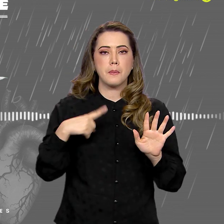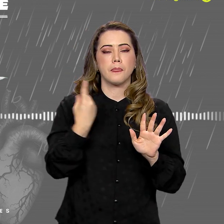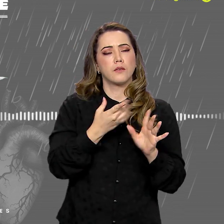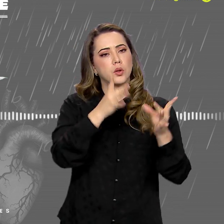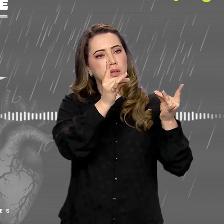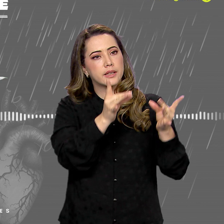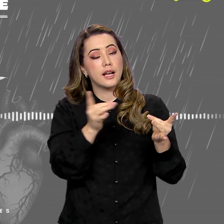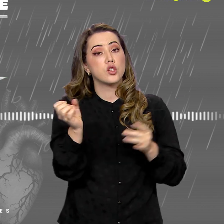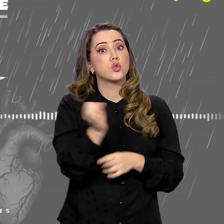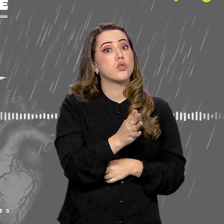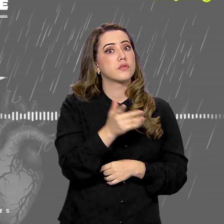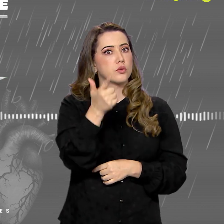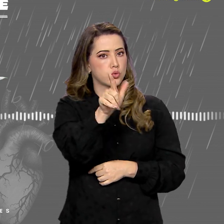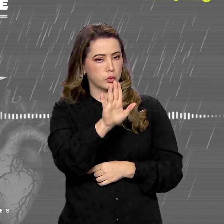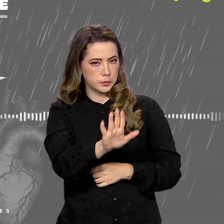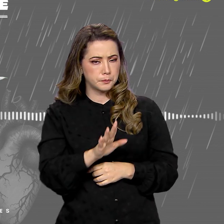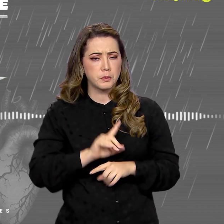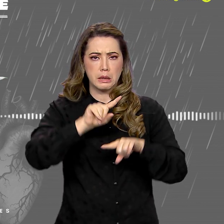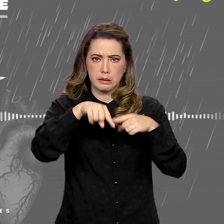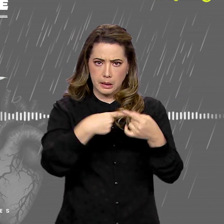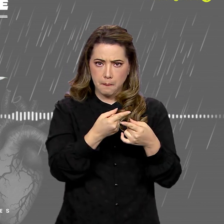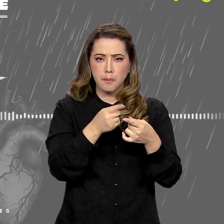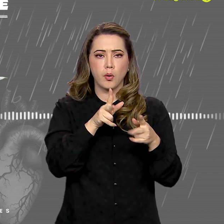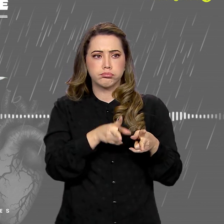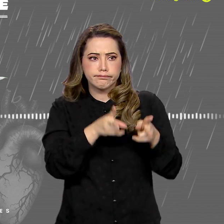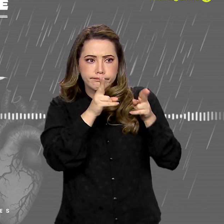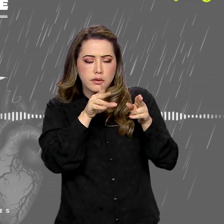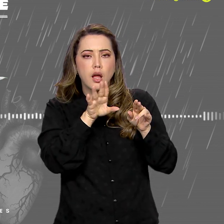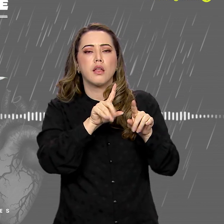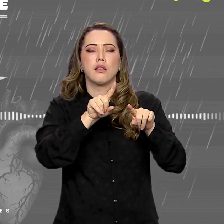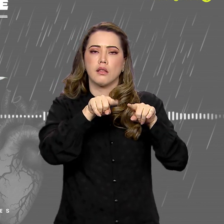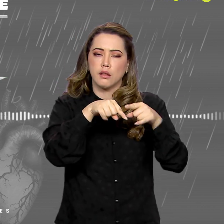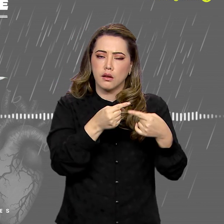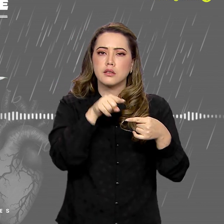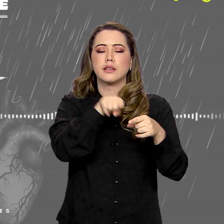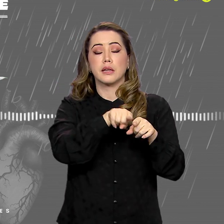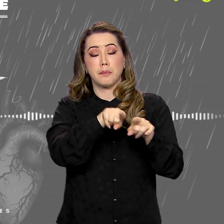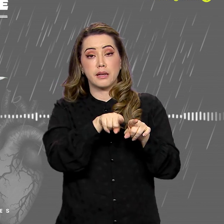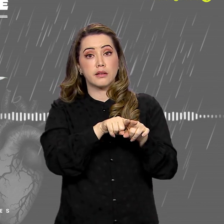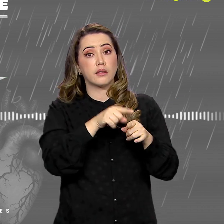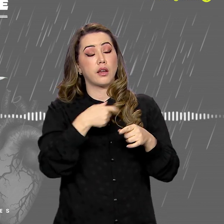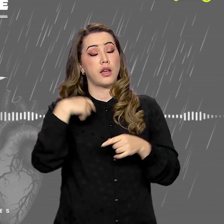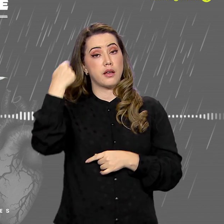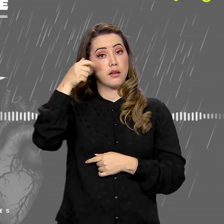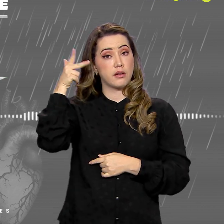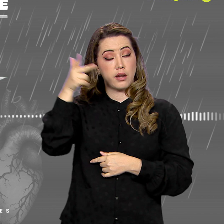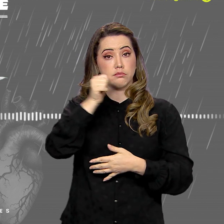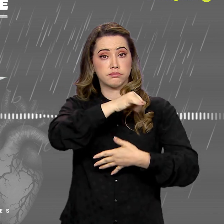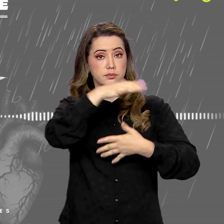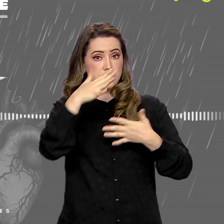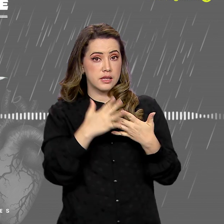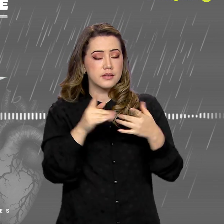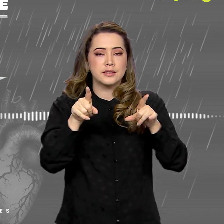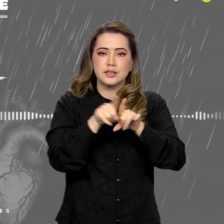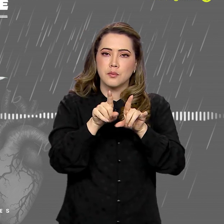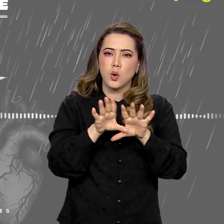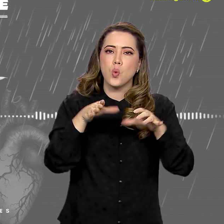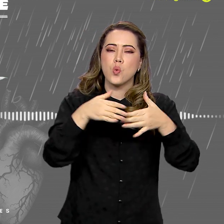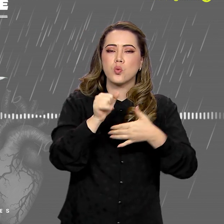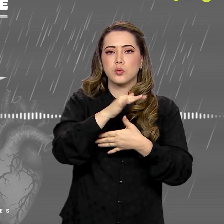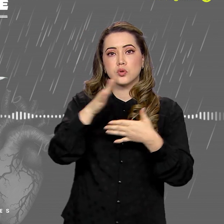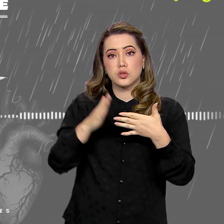Feito? Então a gente destaca outra novidade. Depois que o episódio sai, ele também vira um videocast na língua brasileira de sinais.